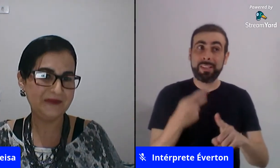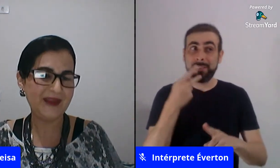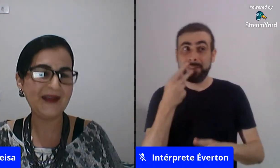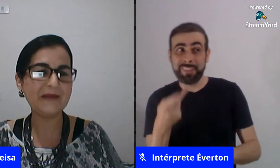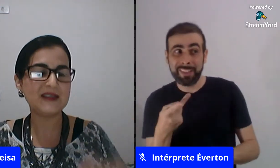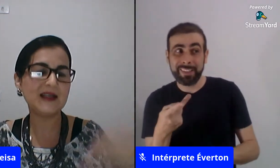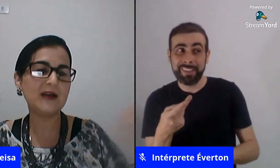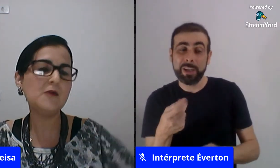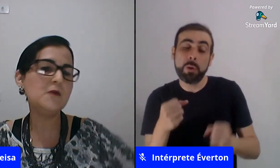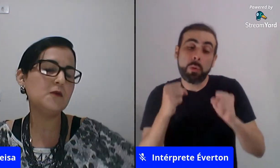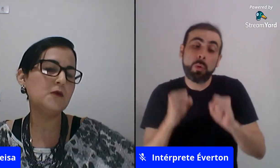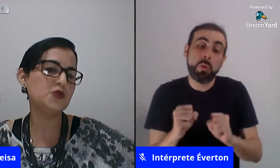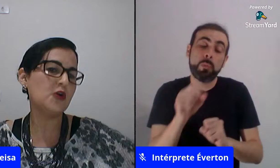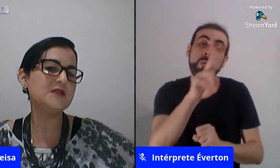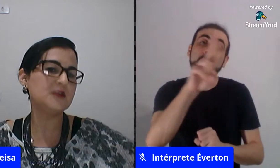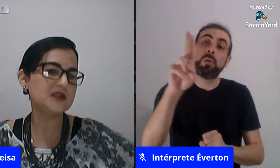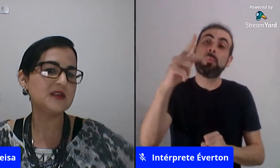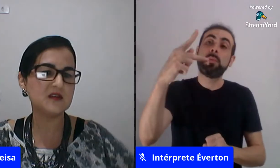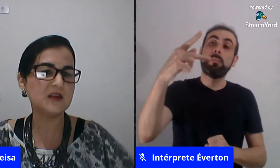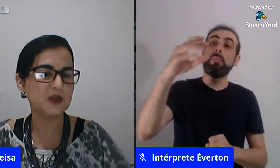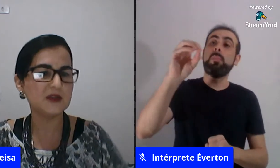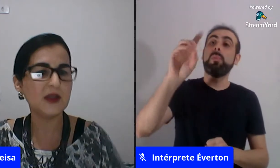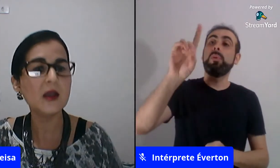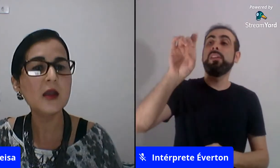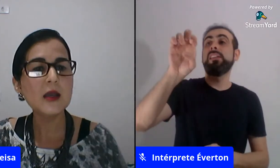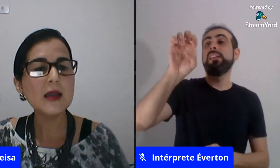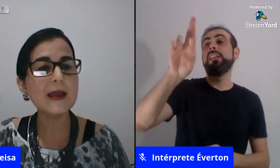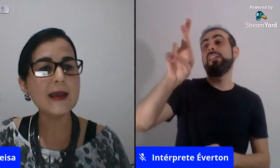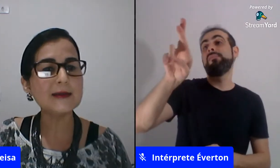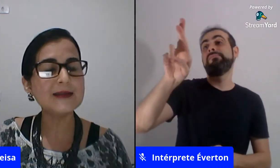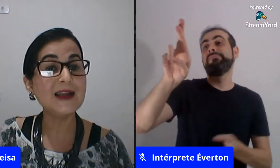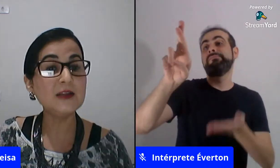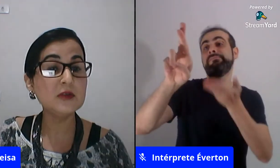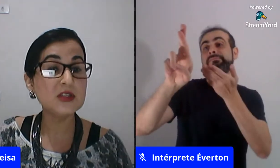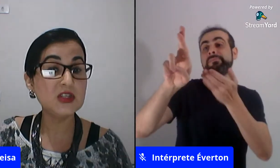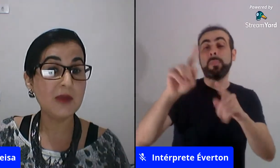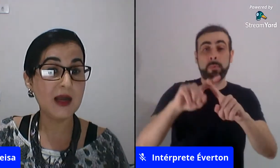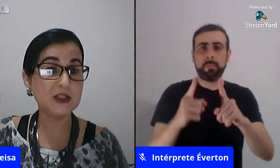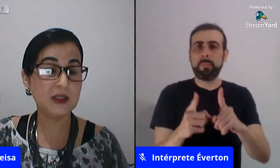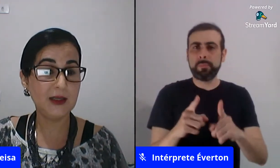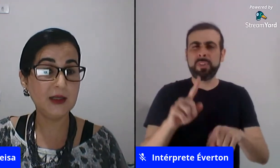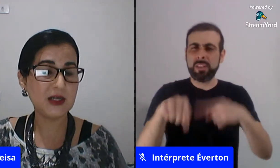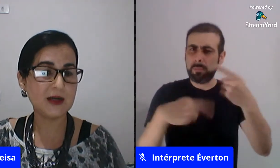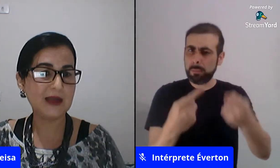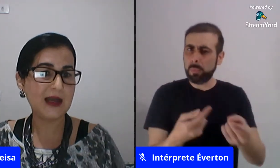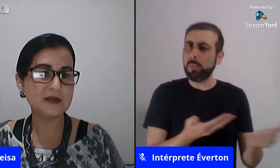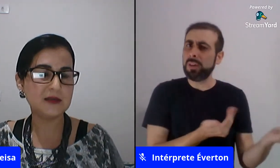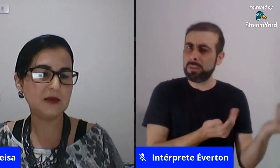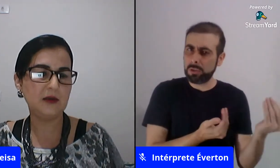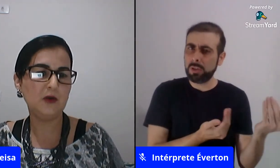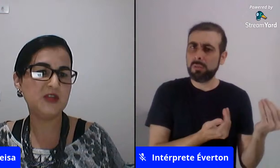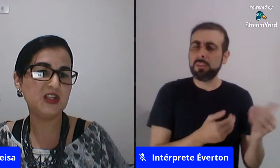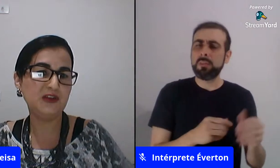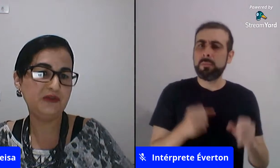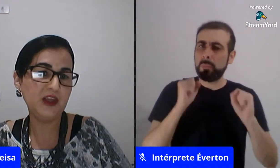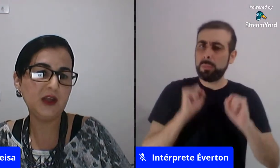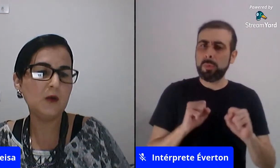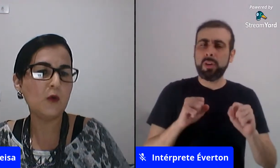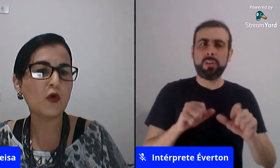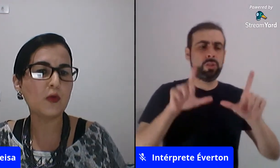termo né mas claro que com jovens adolescentes você já pode ter até leituras de imagem né de cartazes que